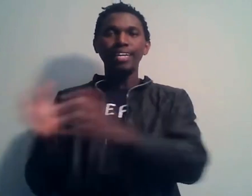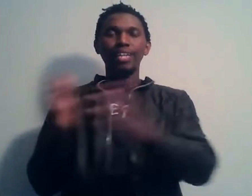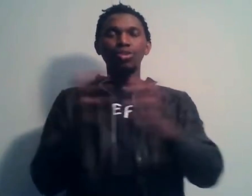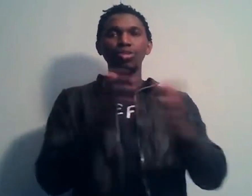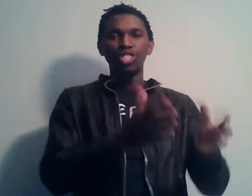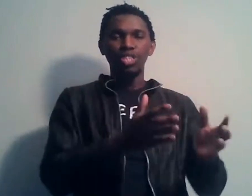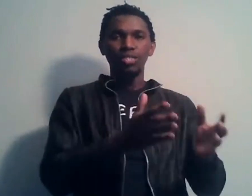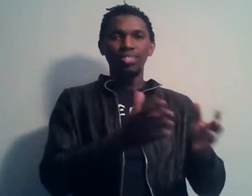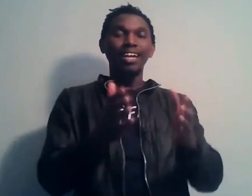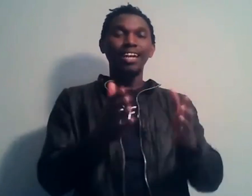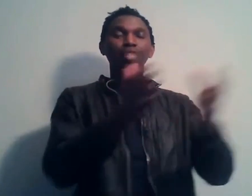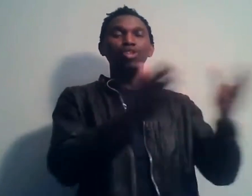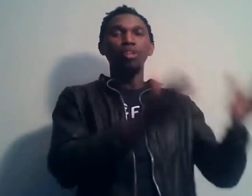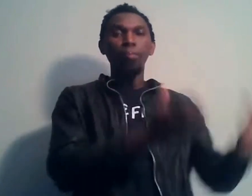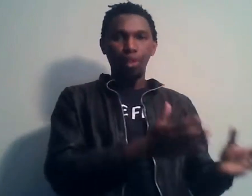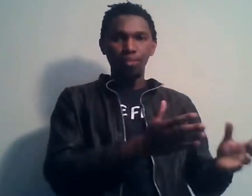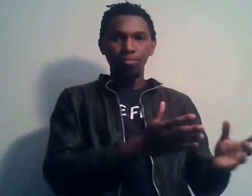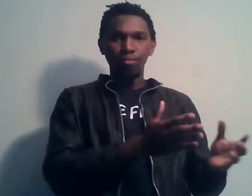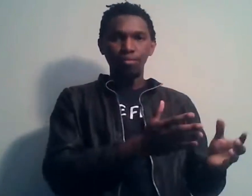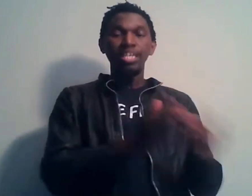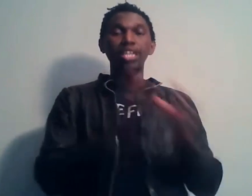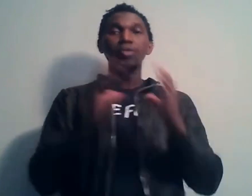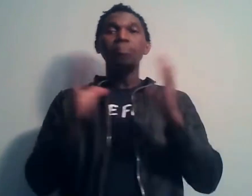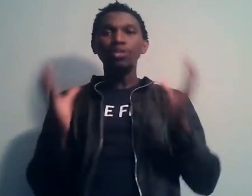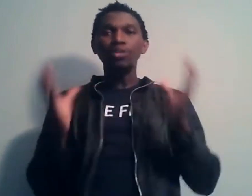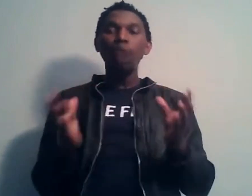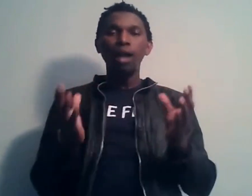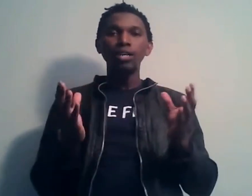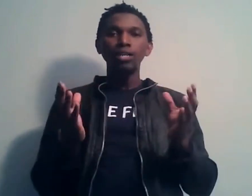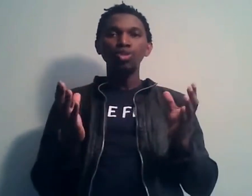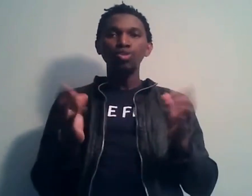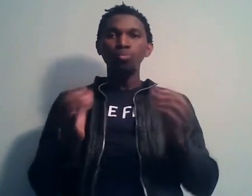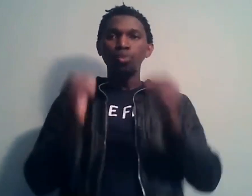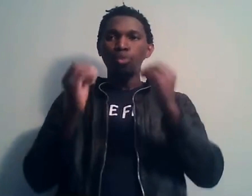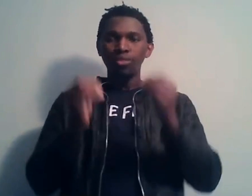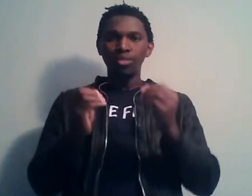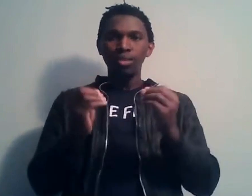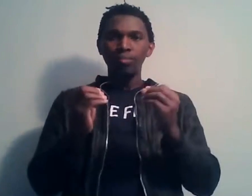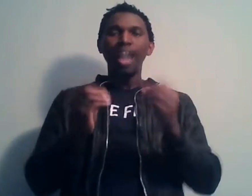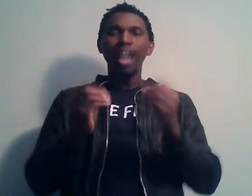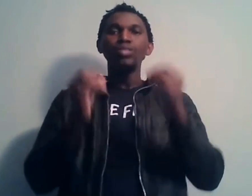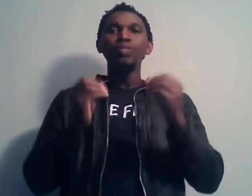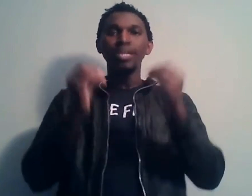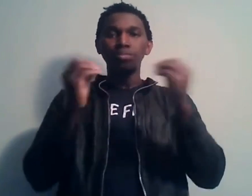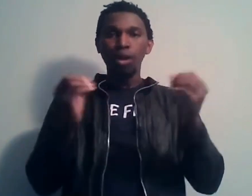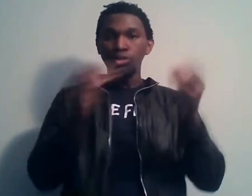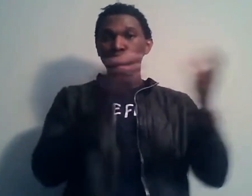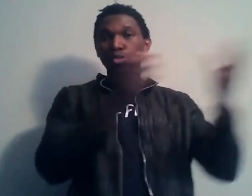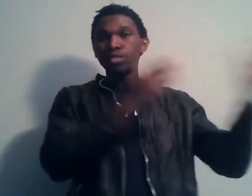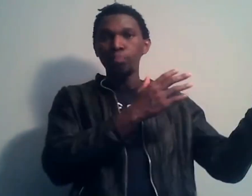créateur de richesses et à créateur d'emplois. Et que par toi, tu peux commencer à donner de l'espoir, comme je le disais